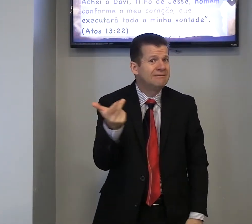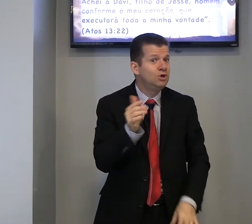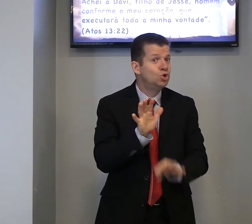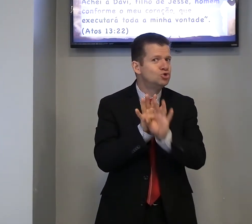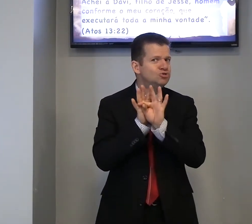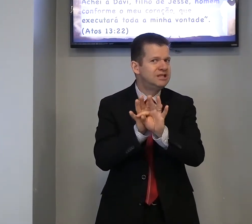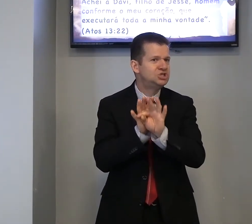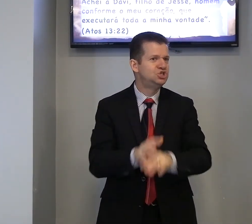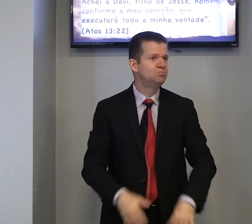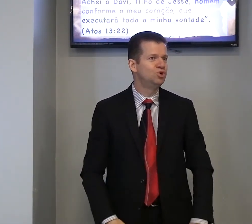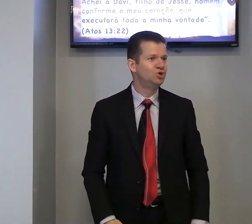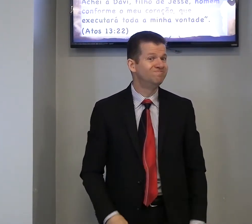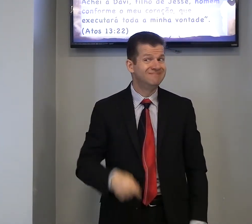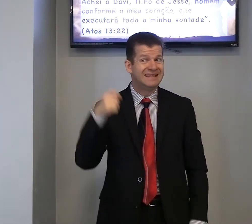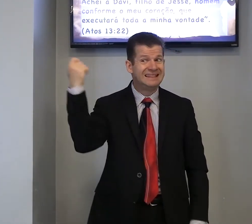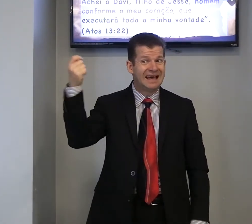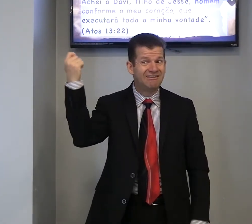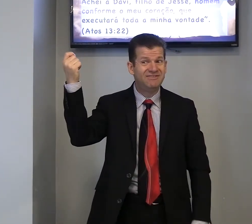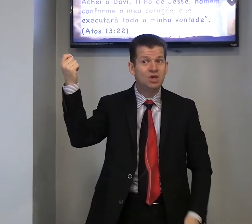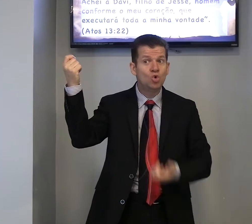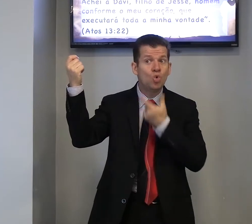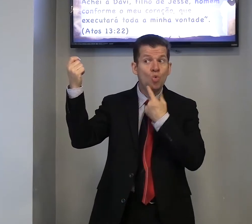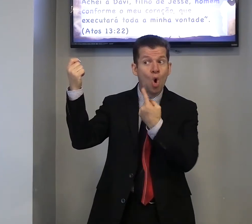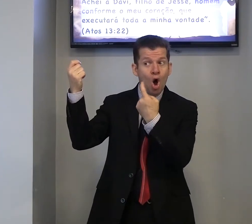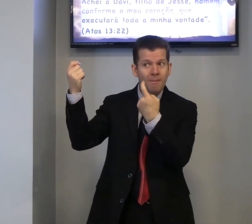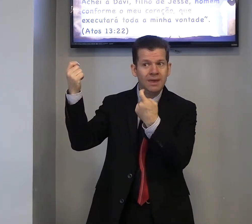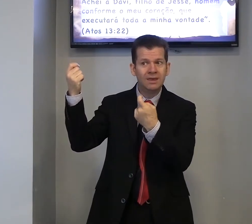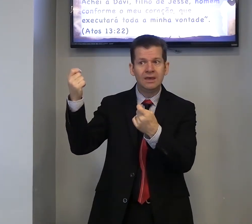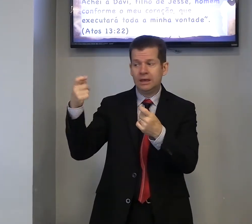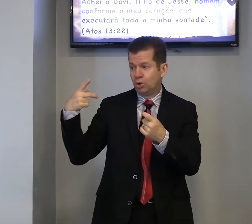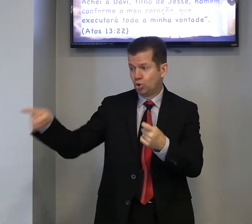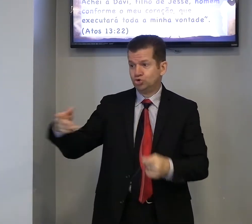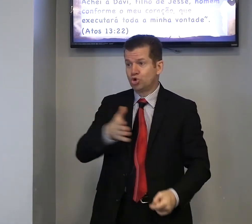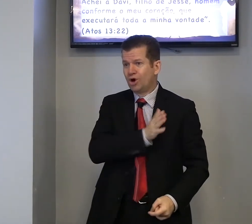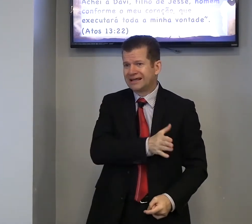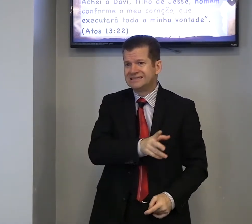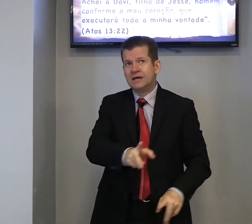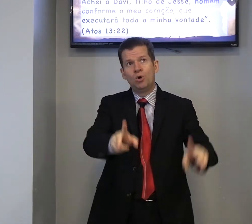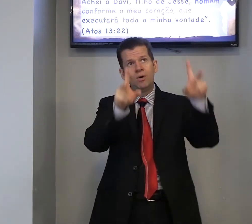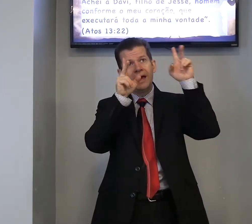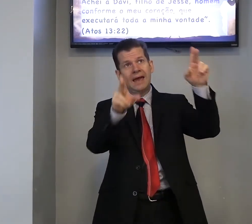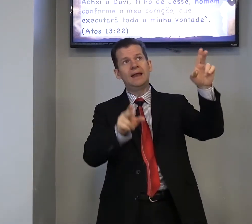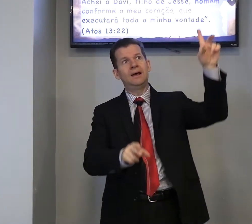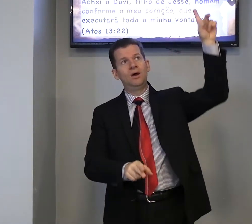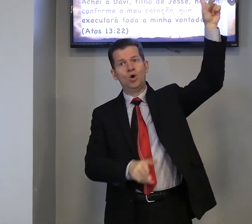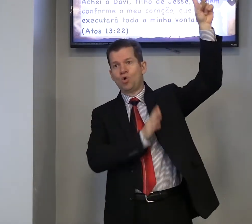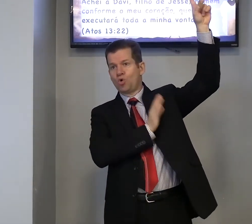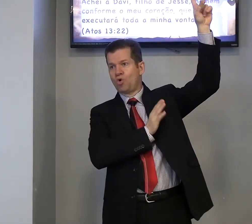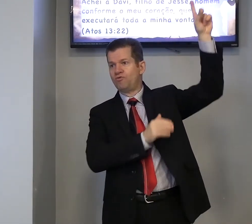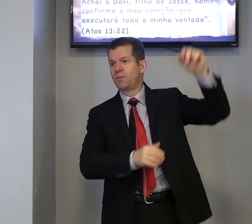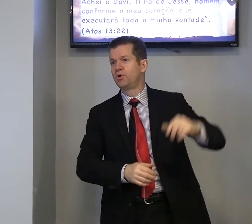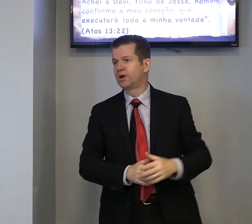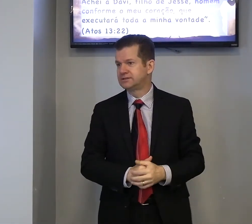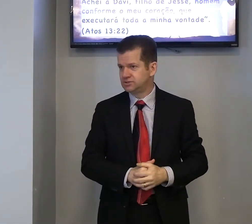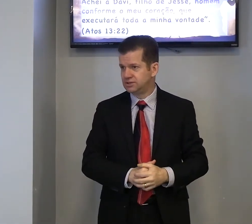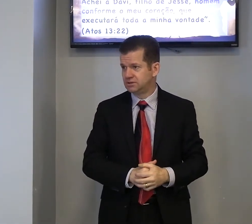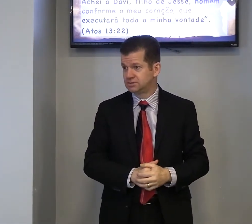maravilhoso, testemunho, Davi, um homem, cujo coração, era, conforme, o coração de Deus,